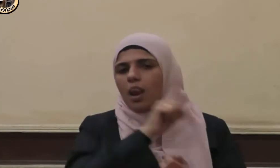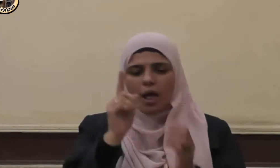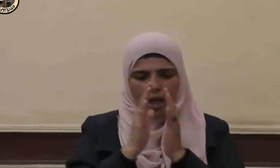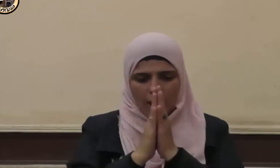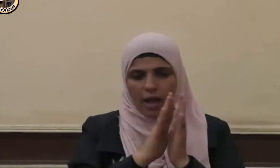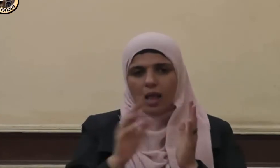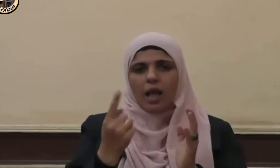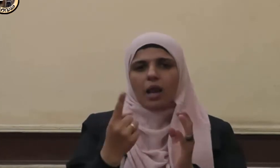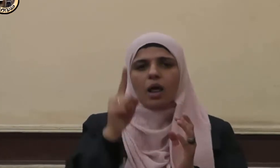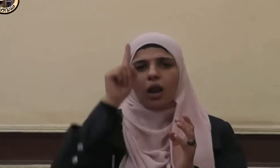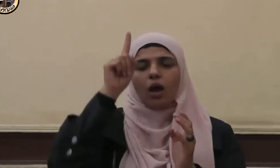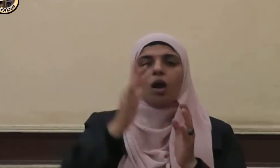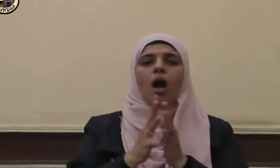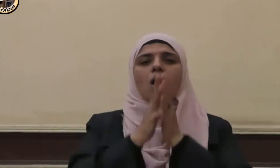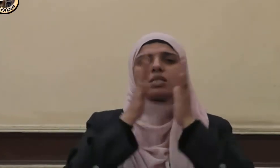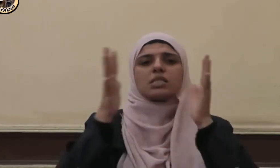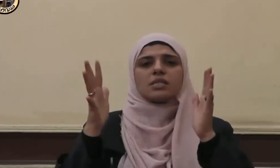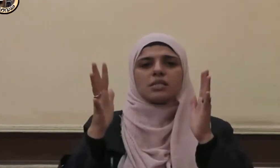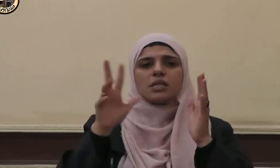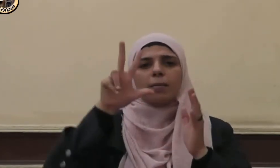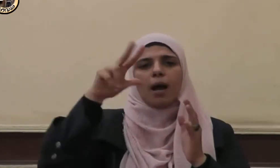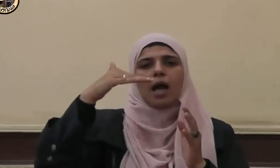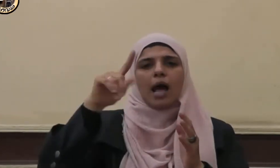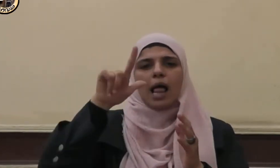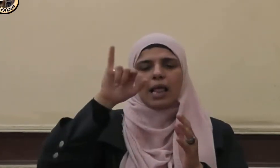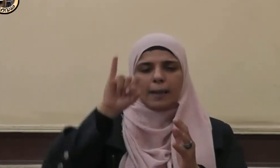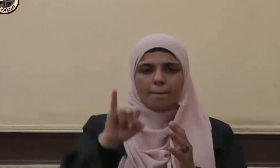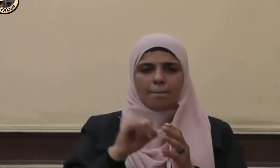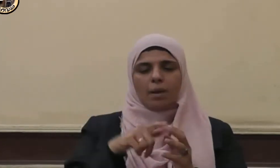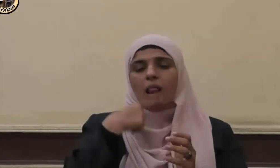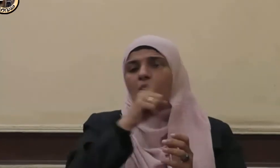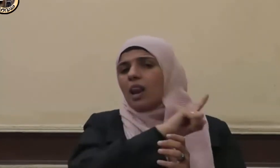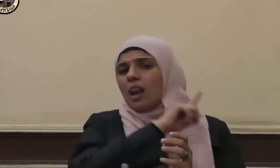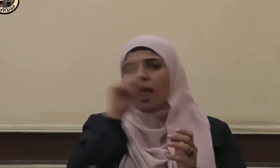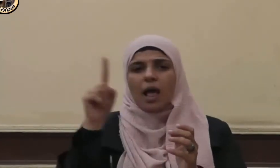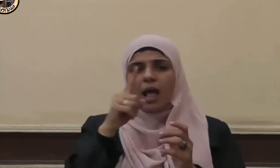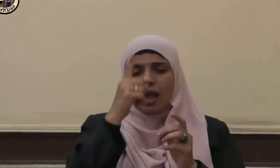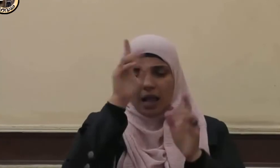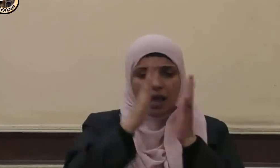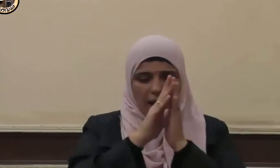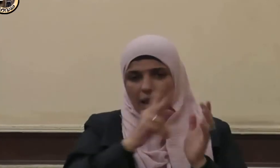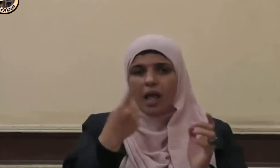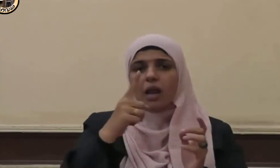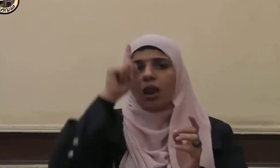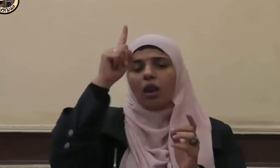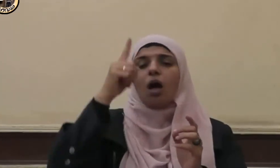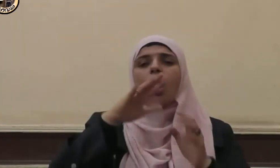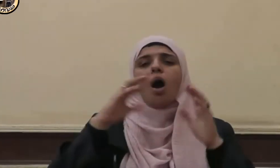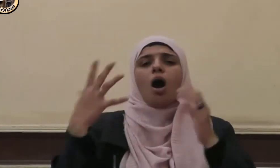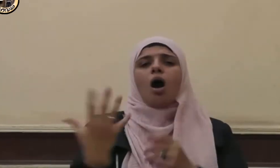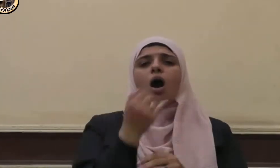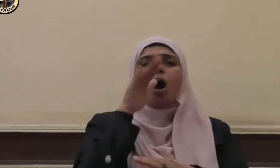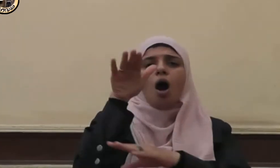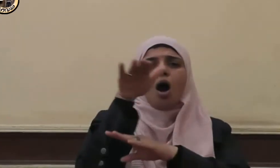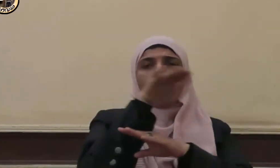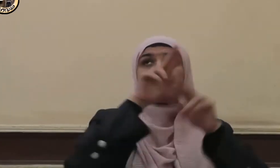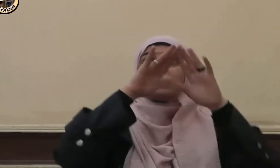الله العظيم الحبيب لا إله إلا الله رب السماوات والأرض ورب